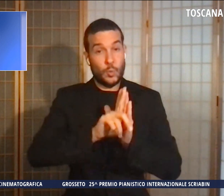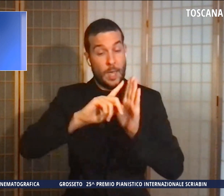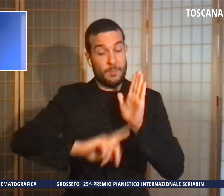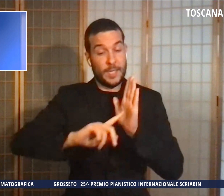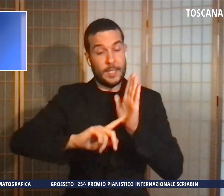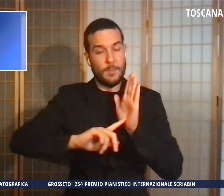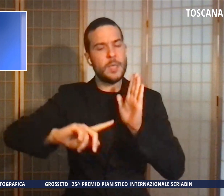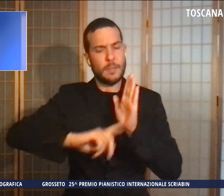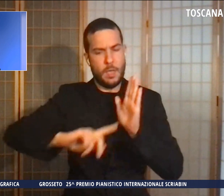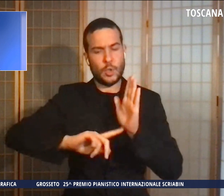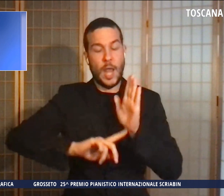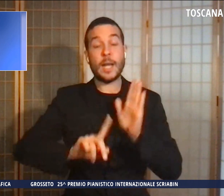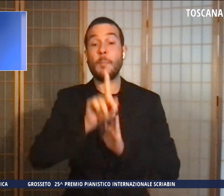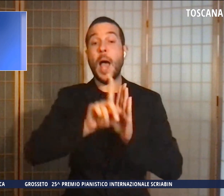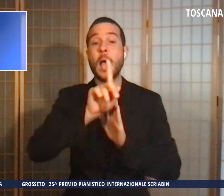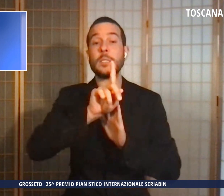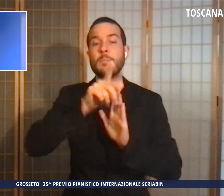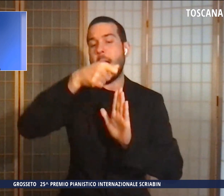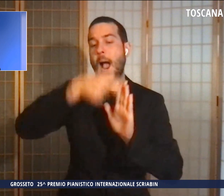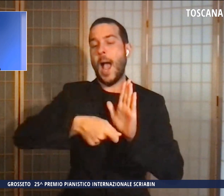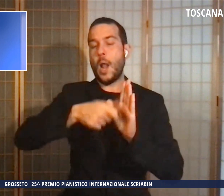e massime in lieve calo.